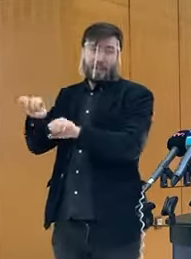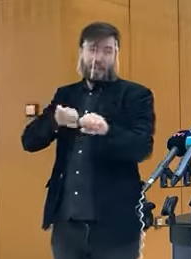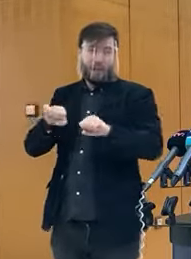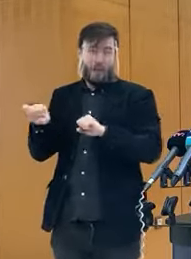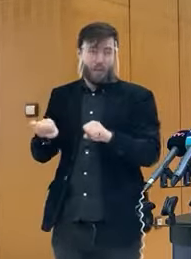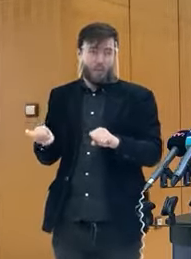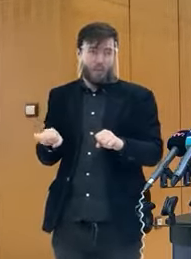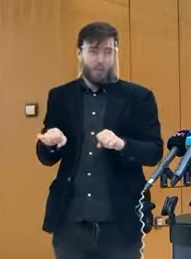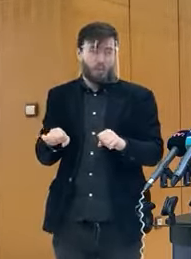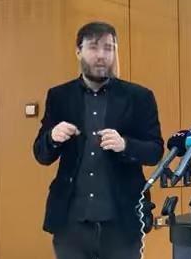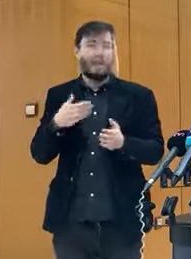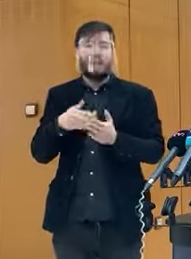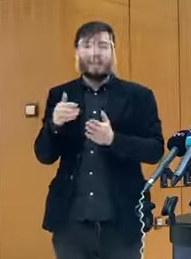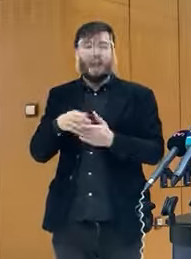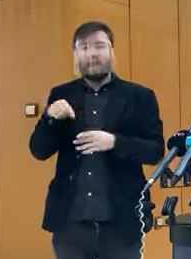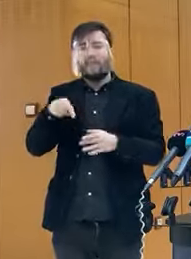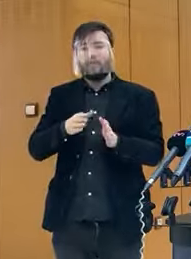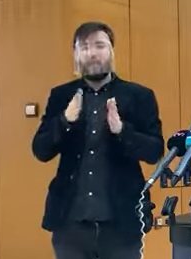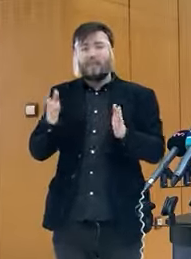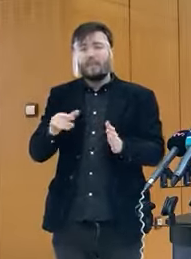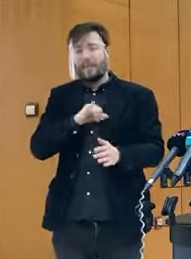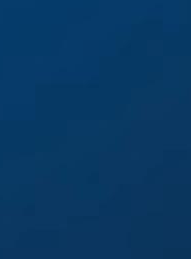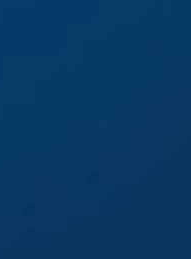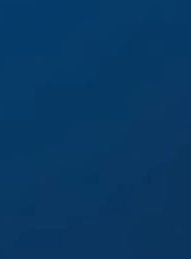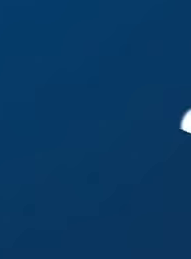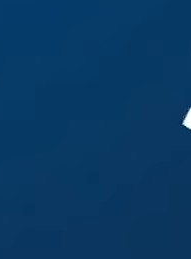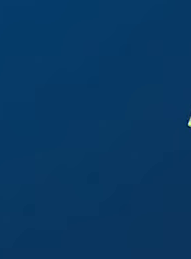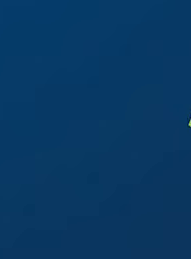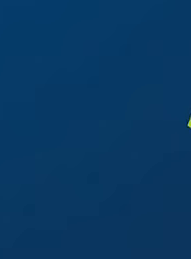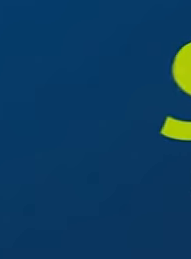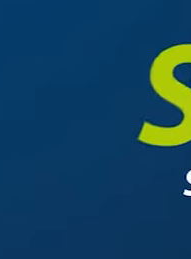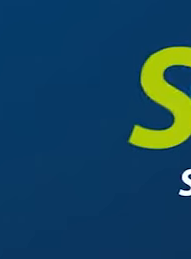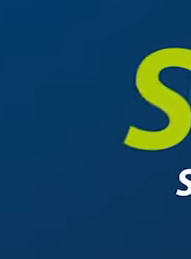ďalej sa k tomu v tejto fáze nechcem vyjadrovať.